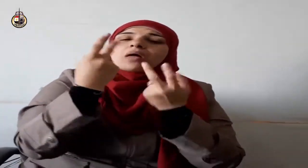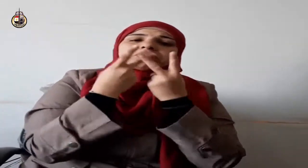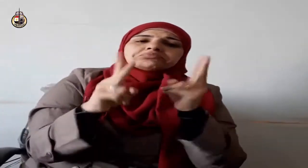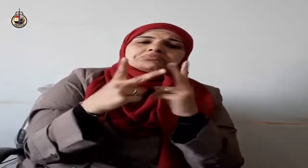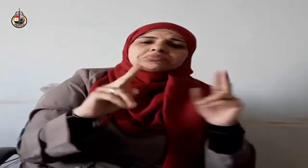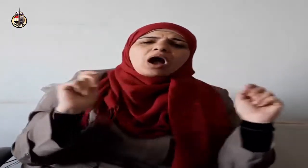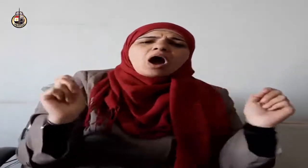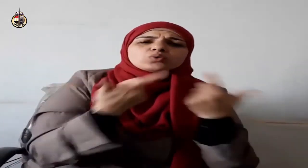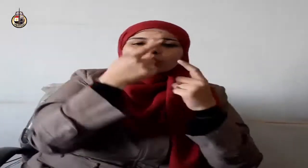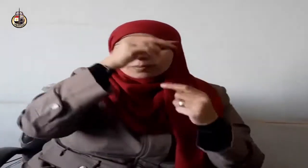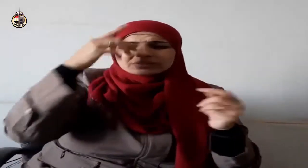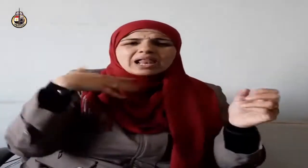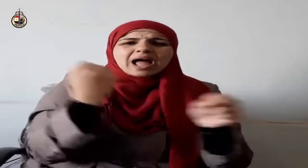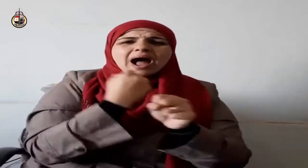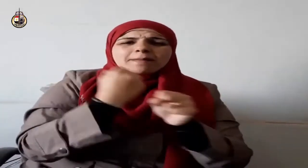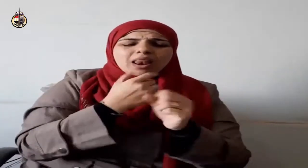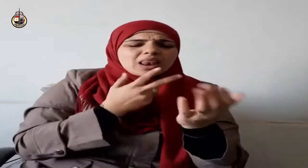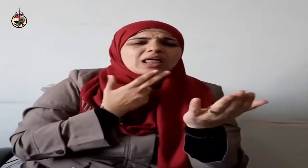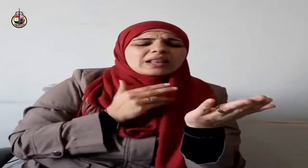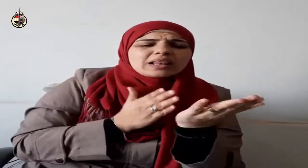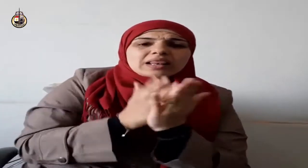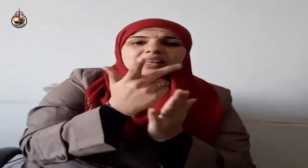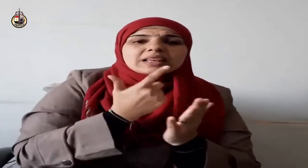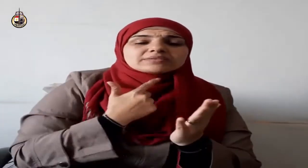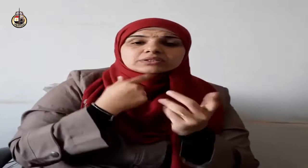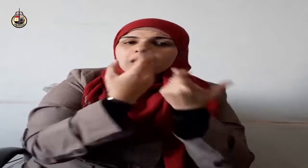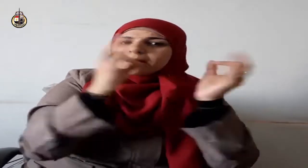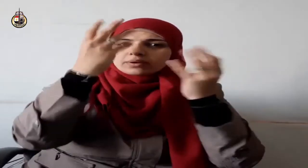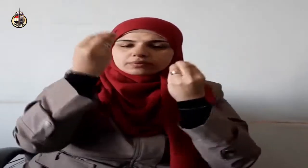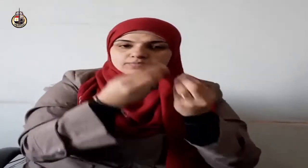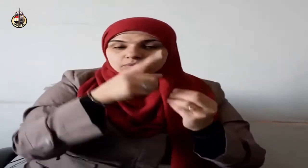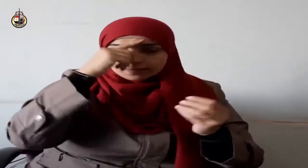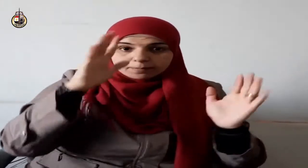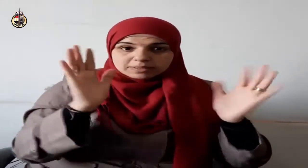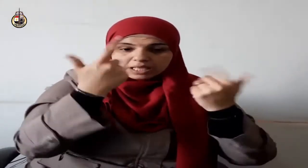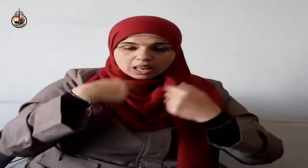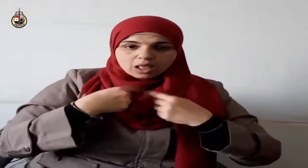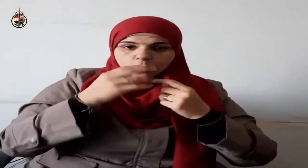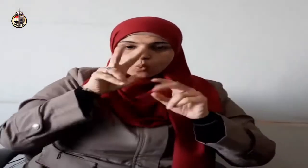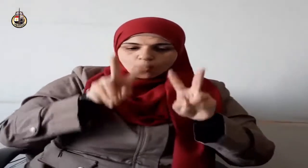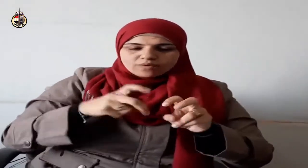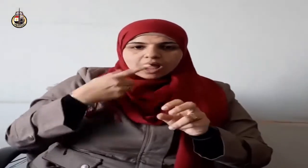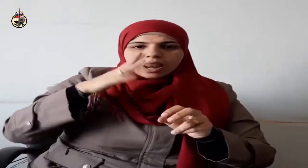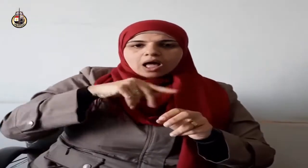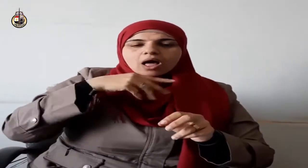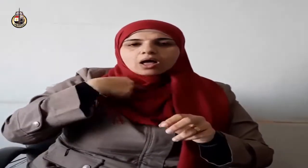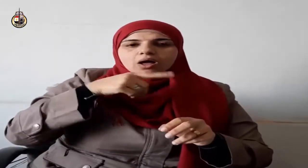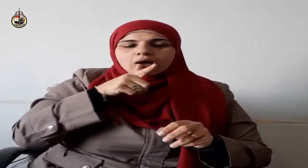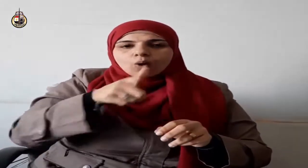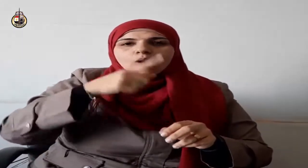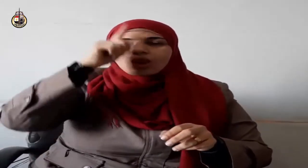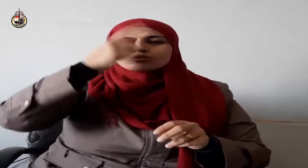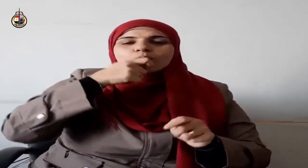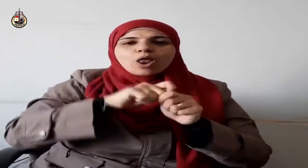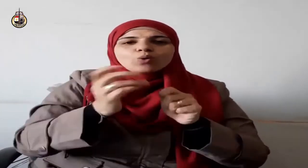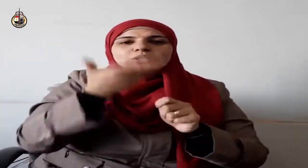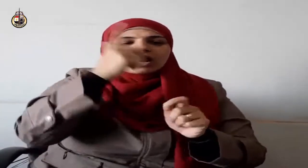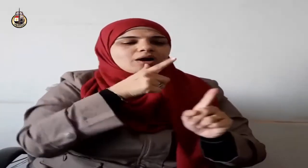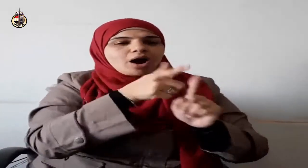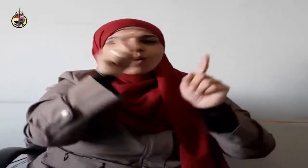كافيه قال جل وعلا أليس الله بكاف عبده ومن توكل على الله